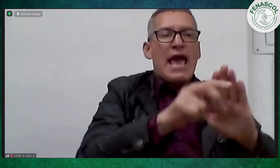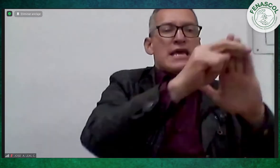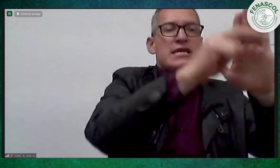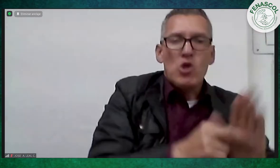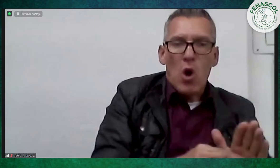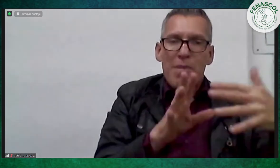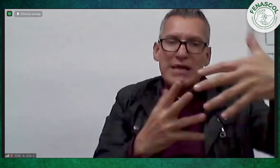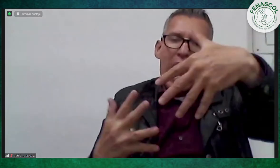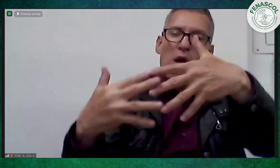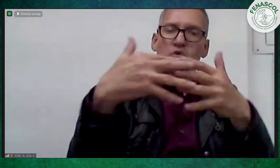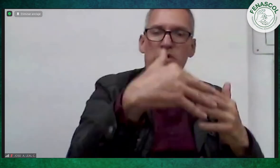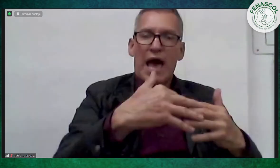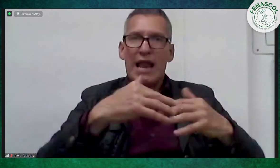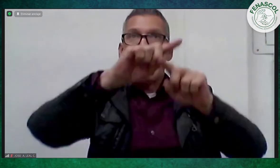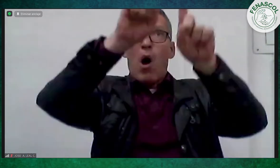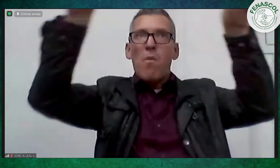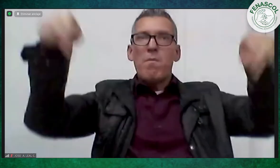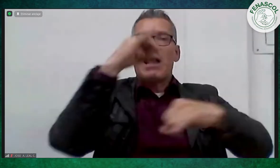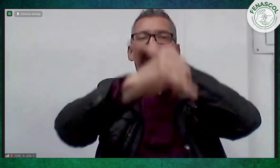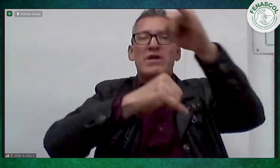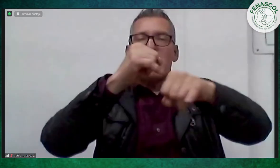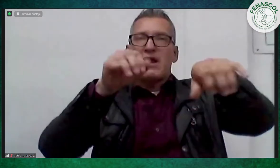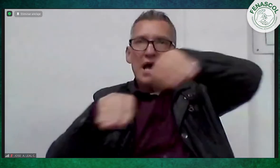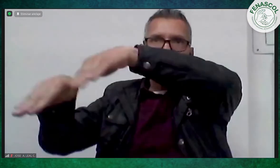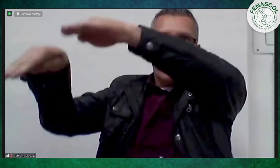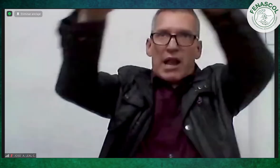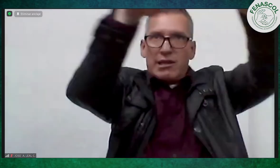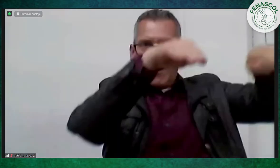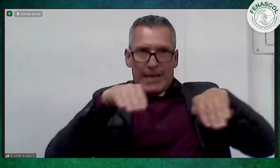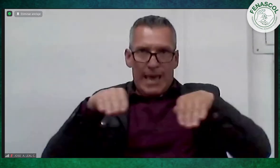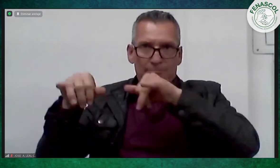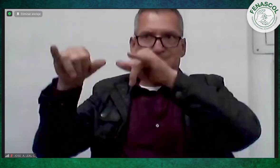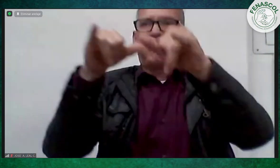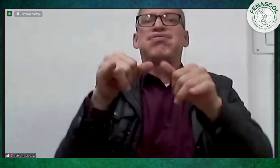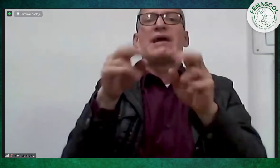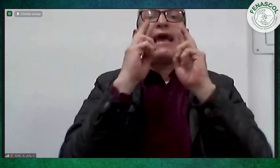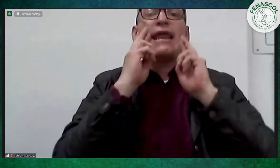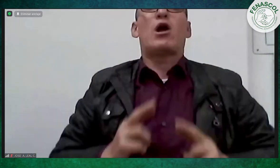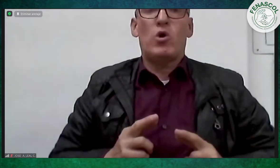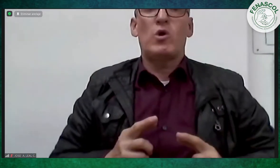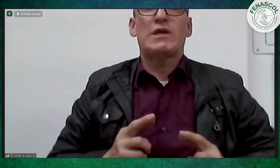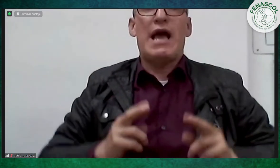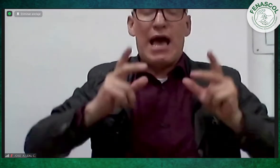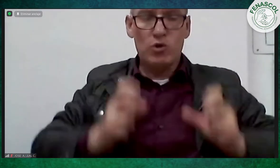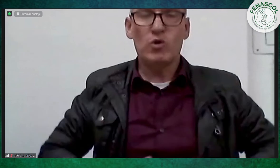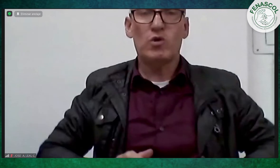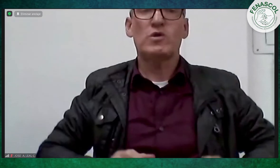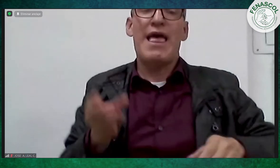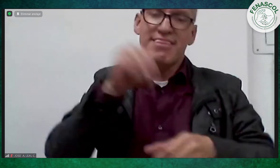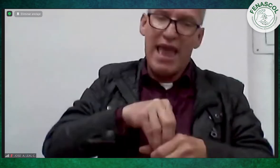normas, ajustarnos a un marco internacional en donde hablamos de igualdad, del reconocimiento de las personas